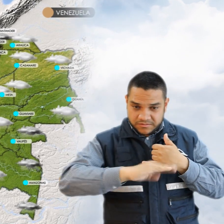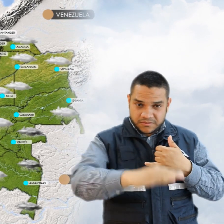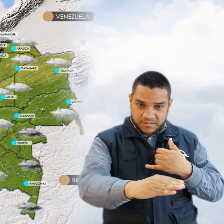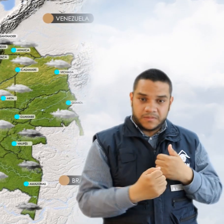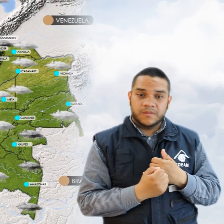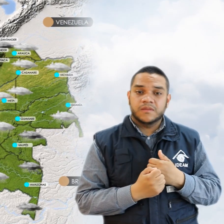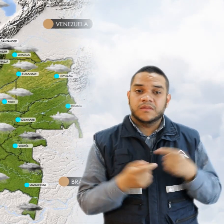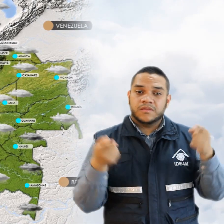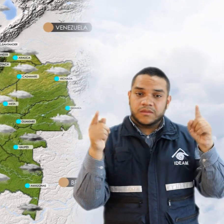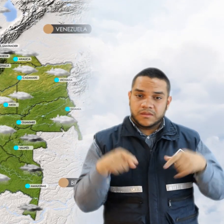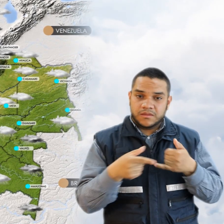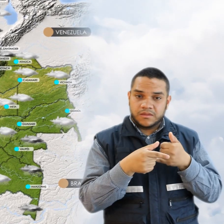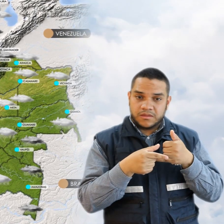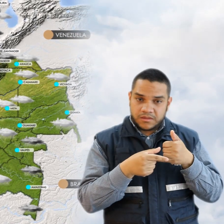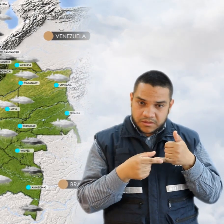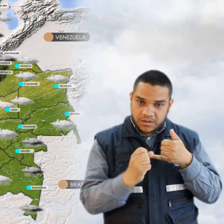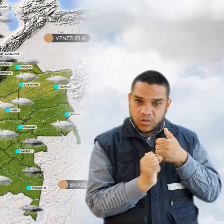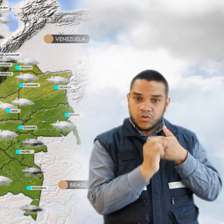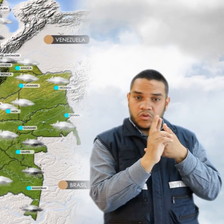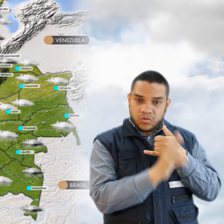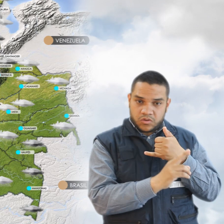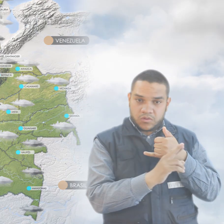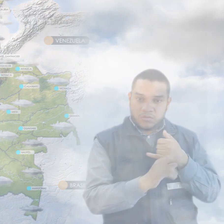aumentan las precipitaciones hacia el oriente de la región.